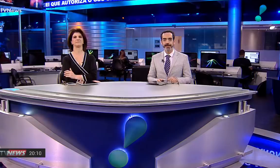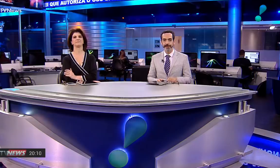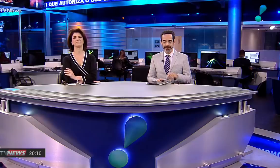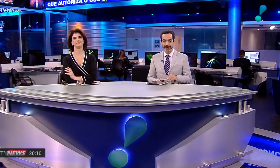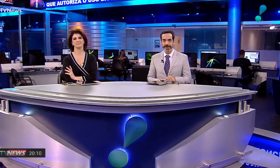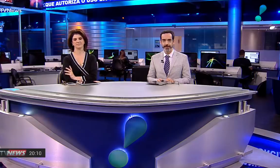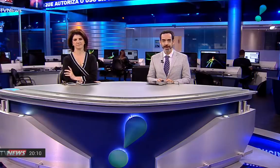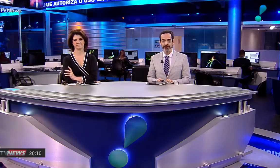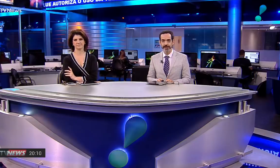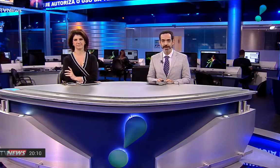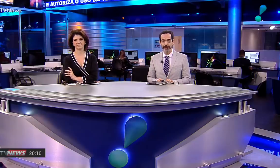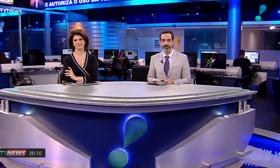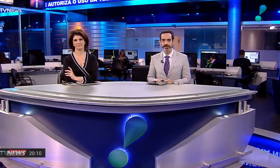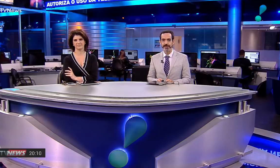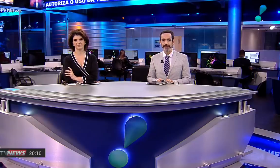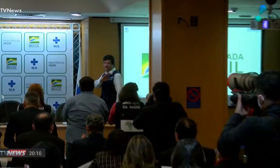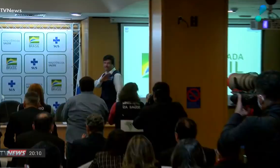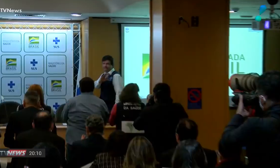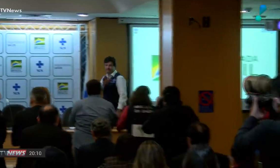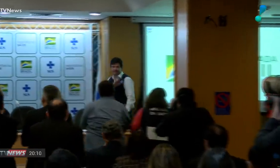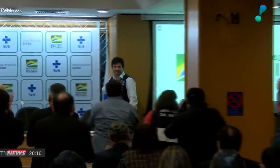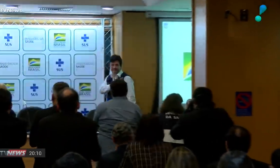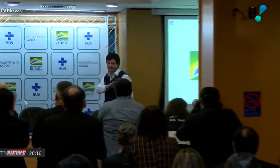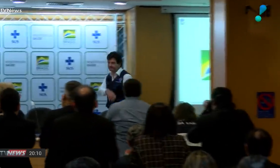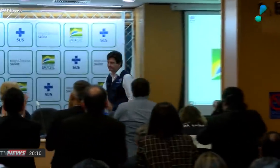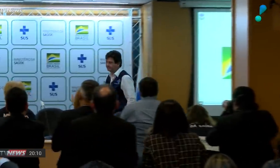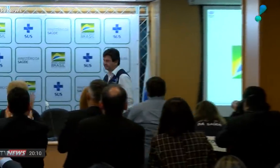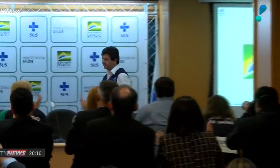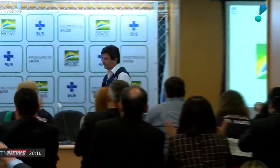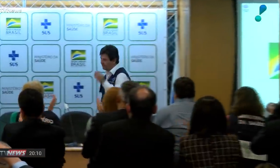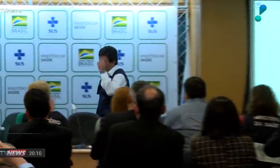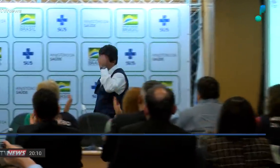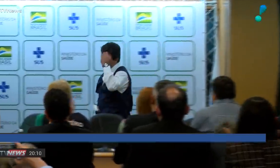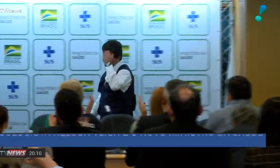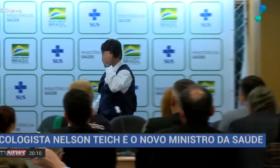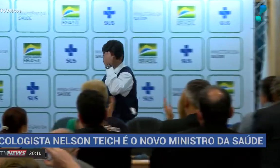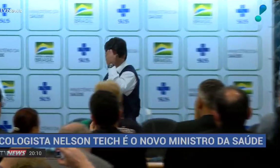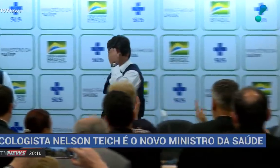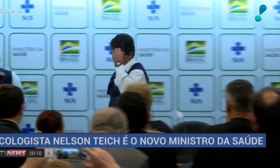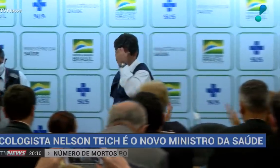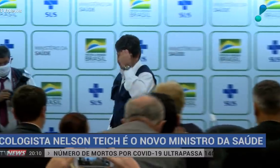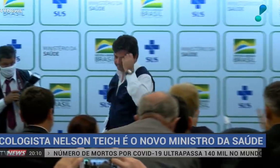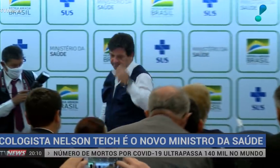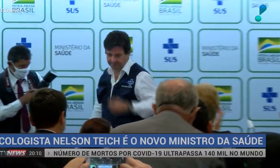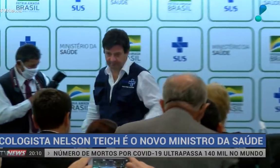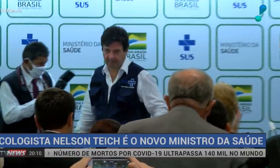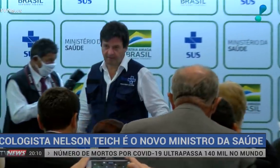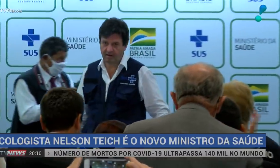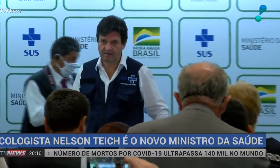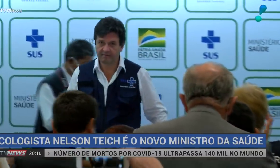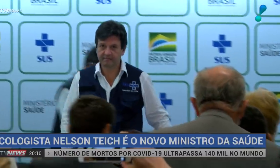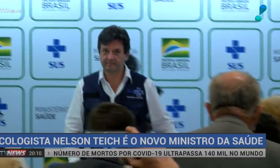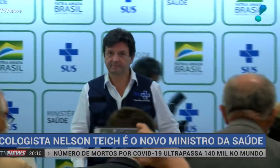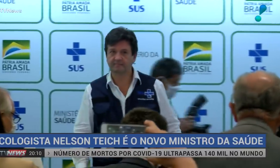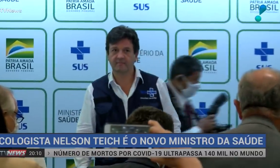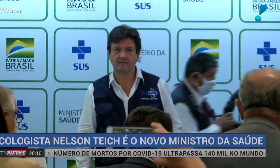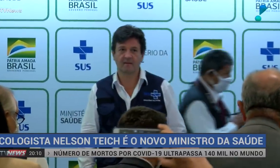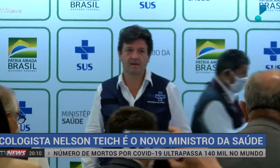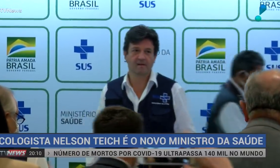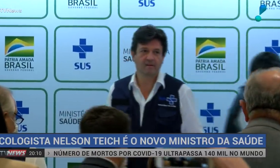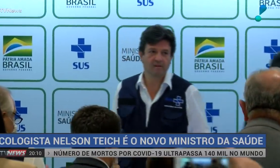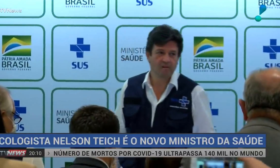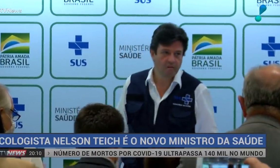ontem que ele fez aqui no Rede TV News. A substituição de Luiz Henrique Mandetta já era esperada e começou a se